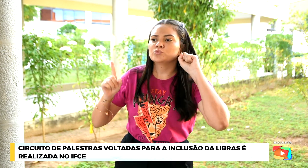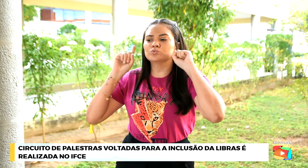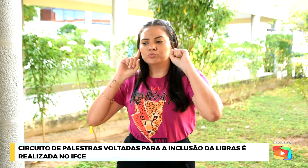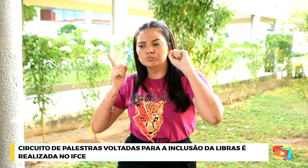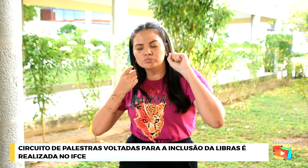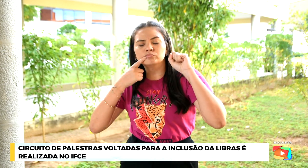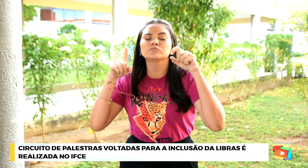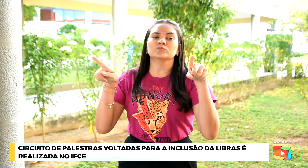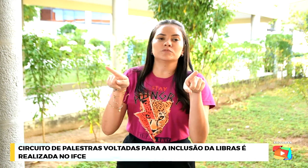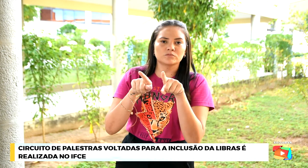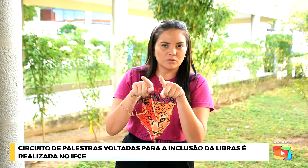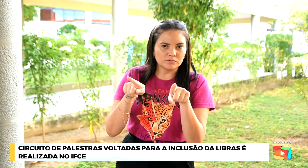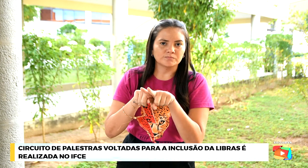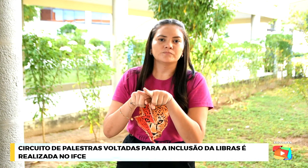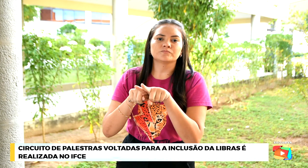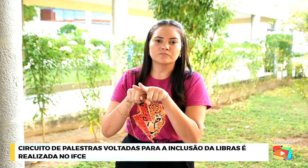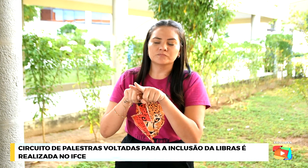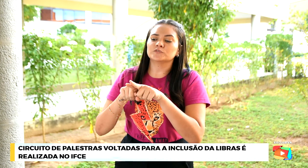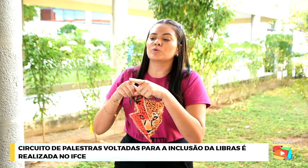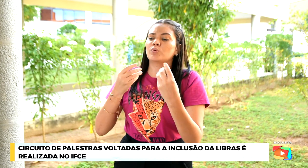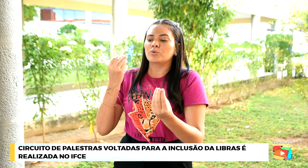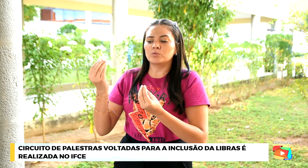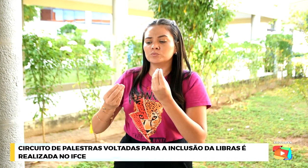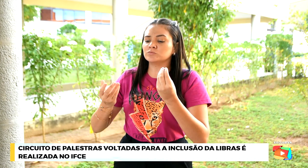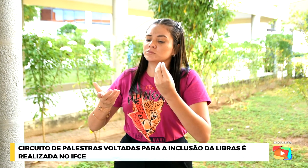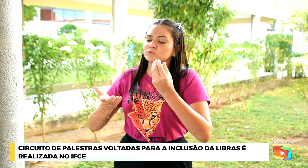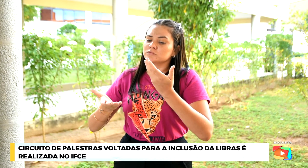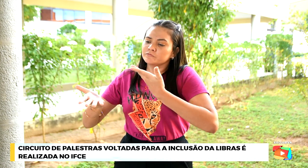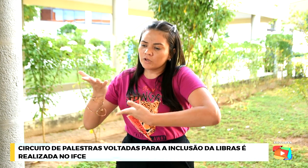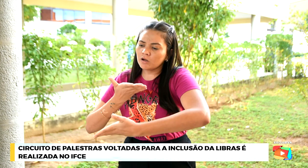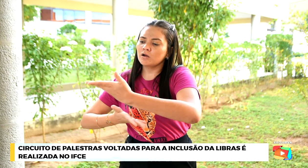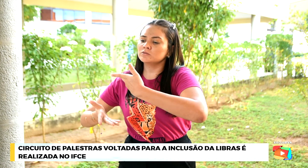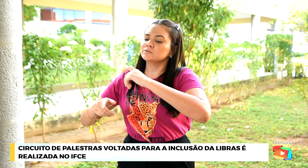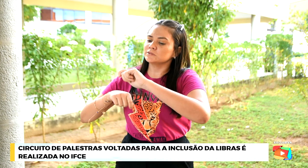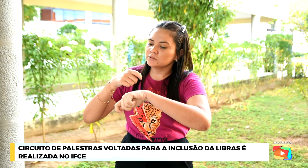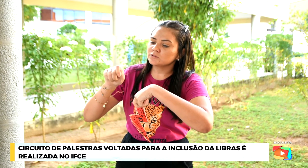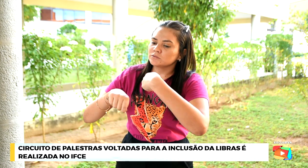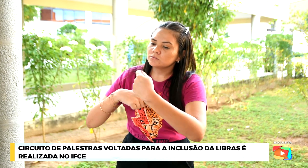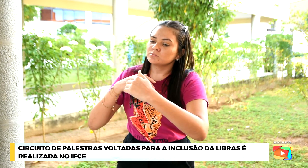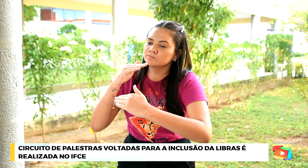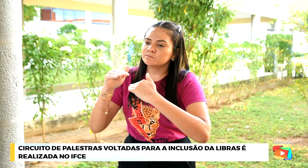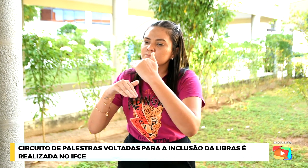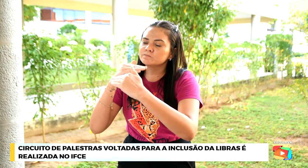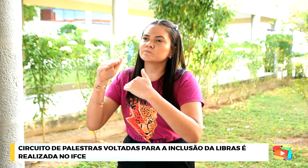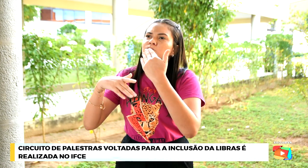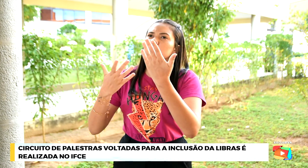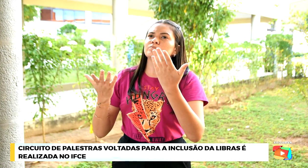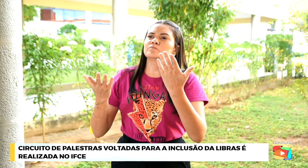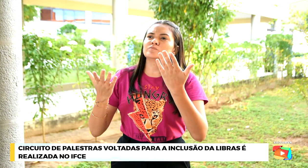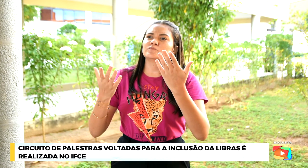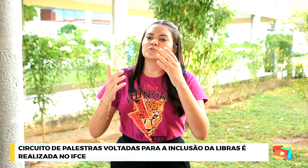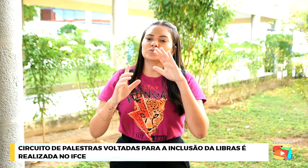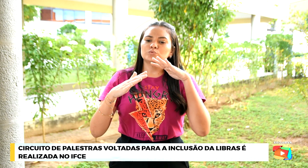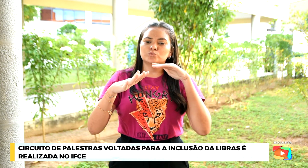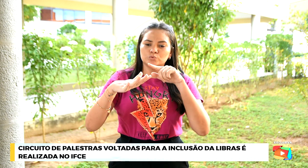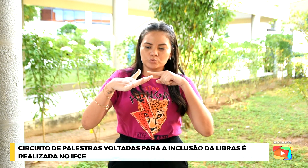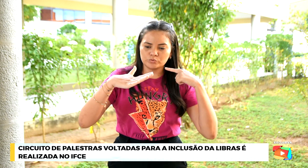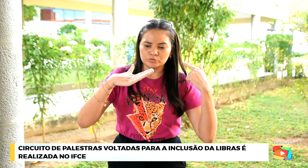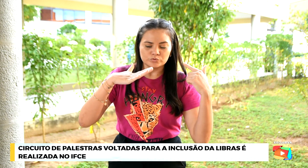contextualizar a vida da pessoa surda na sociedade de hoje, mostrando alguns sinais que o ouvinte na sociedade